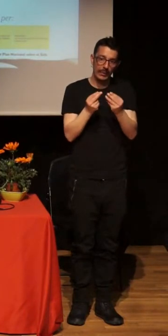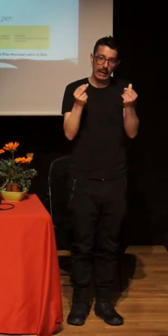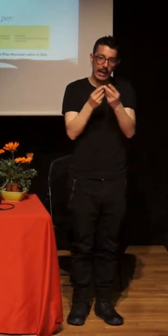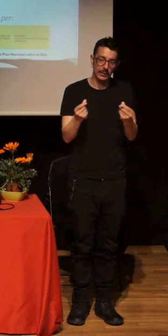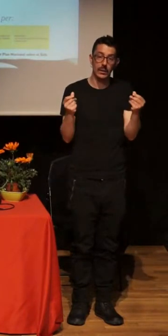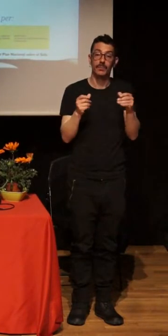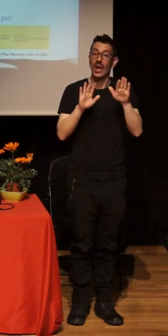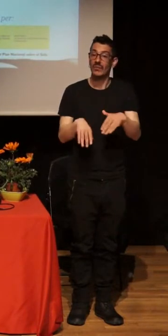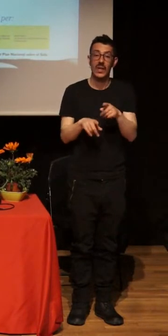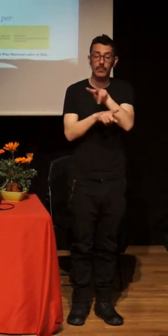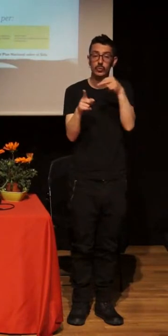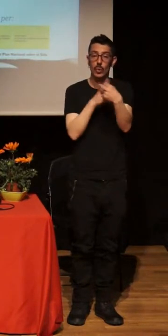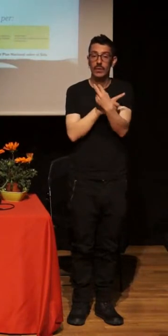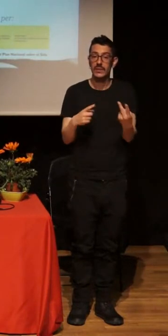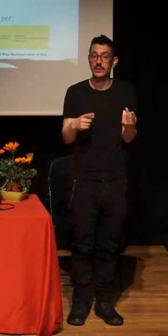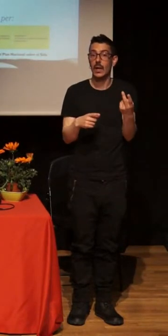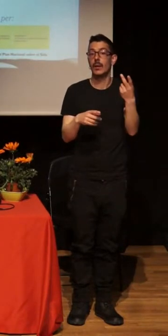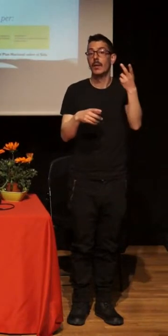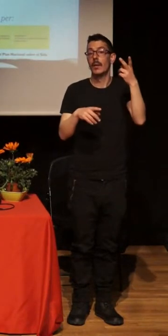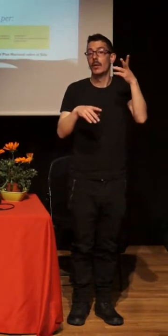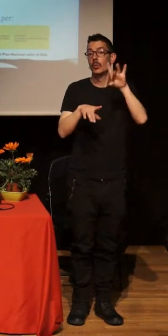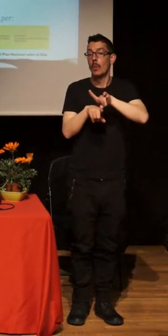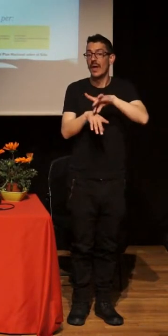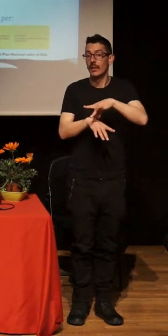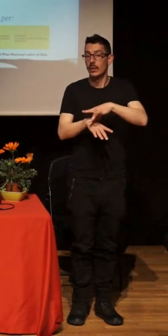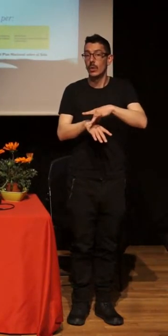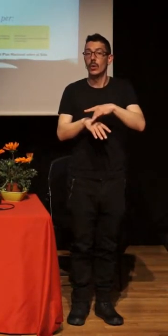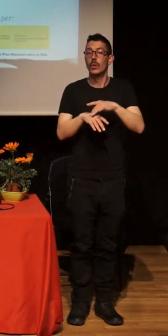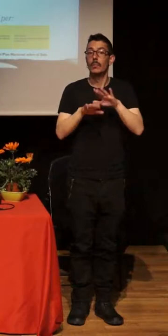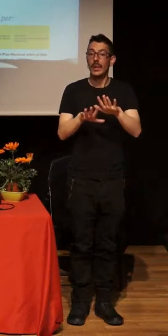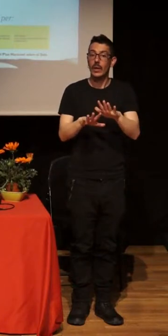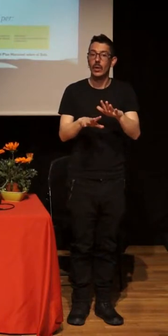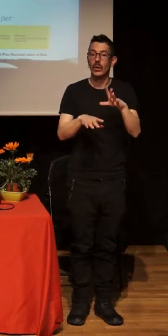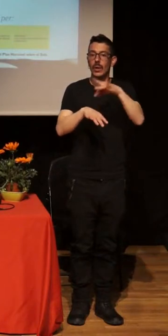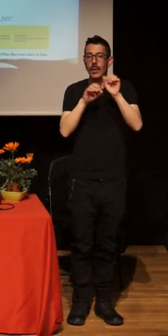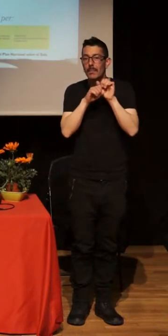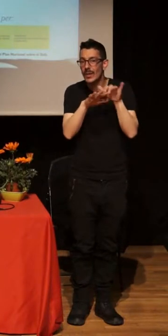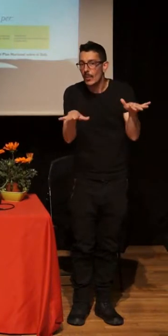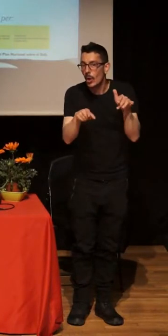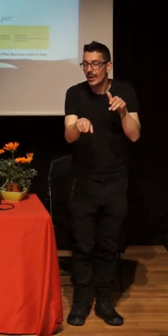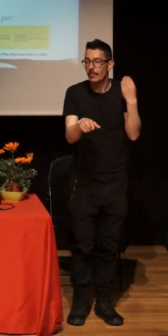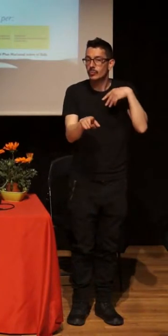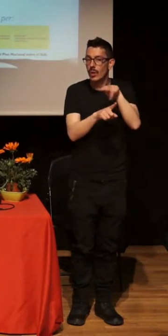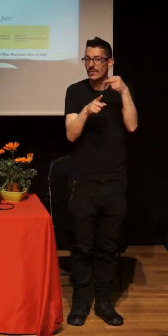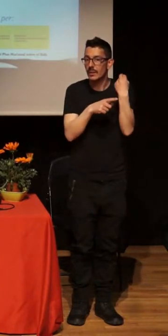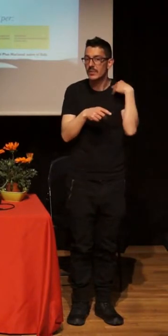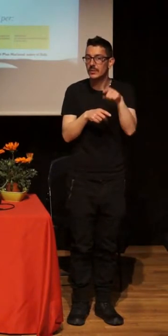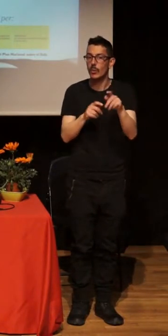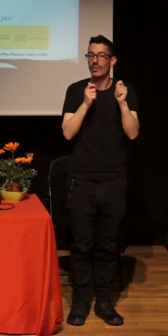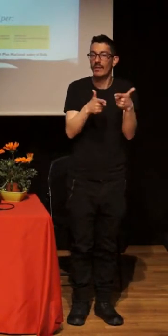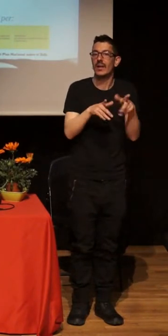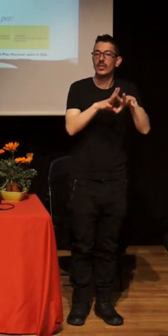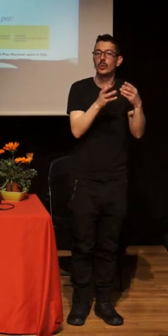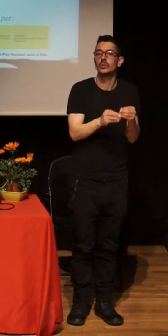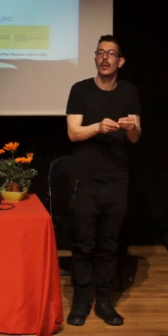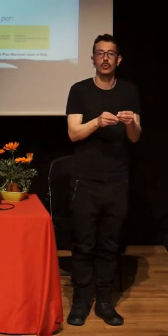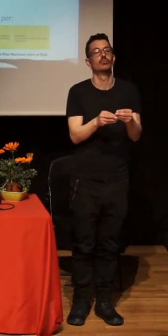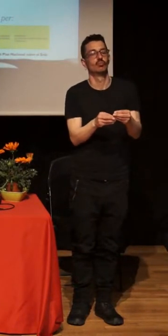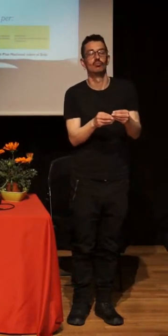establecía a priori resultados como deseables, pero en el que nunca tuvimos en cuenta que los jóvenes y las jóvenes con las que